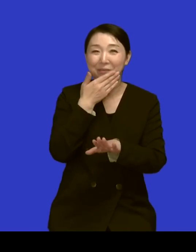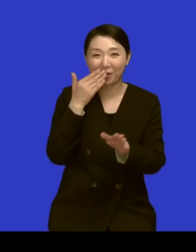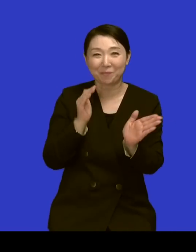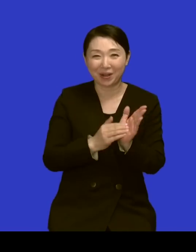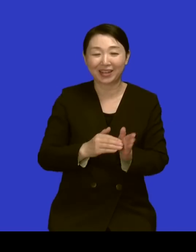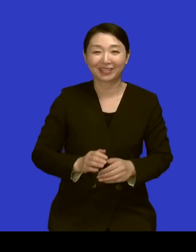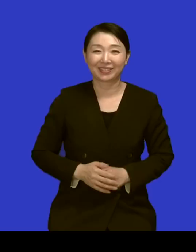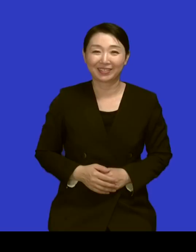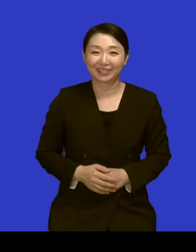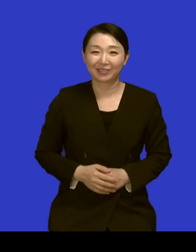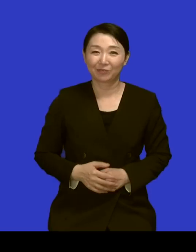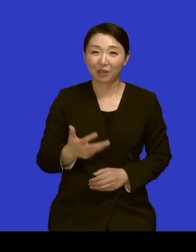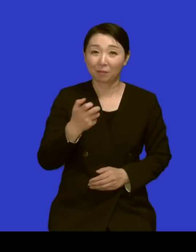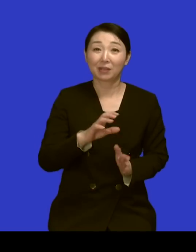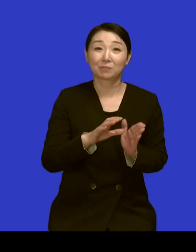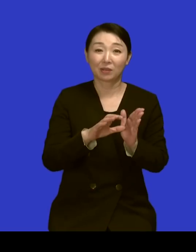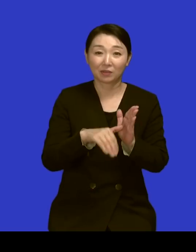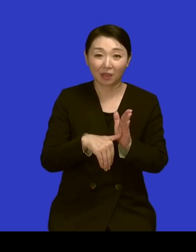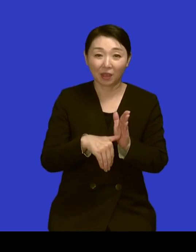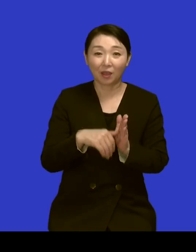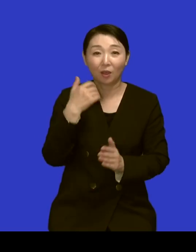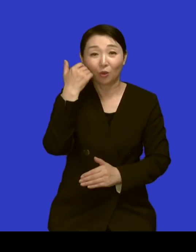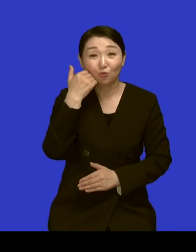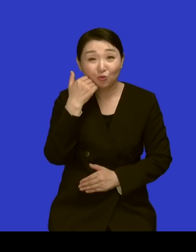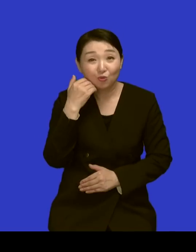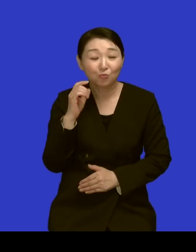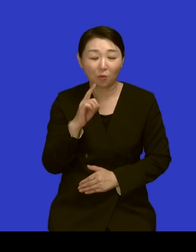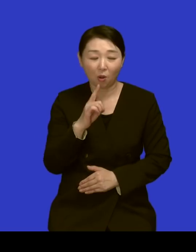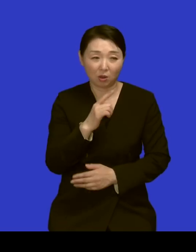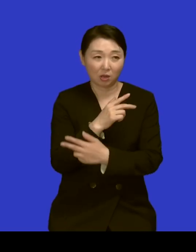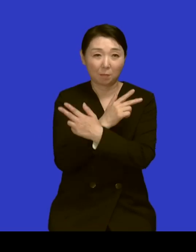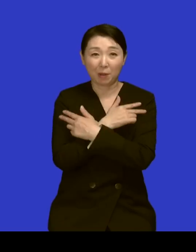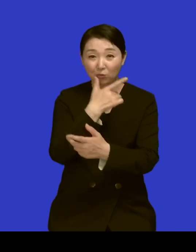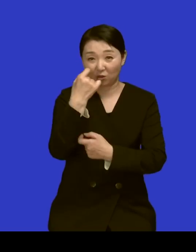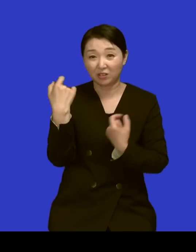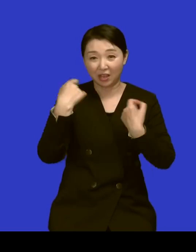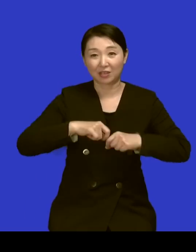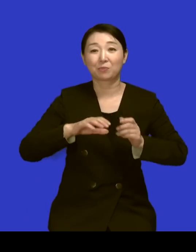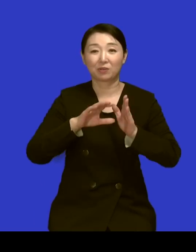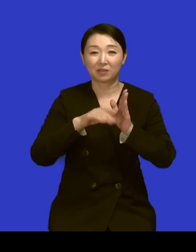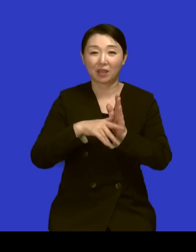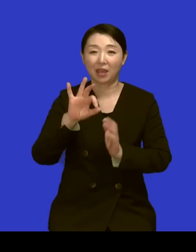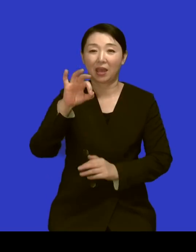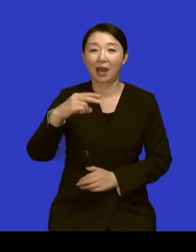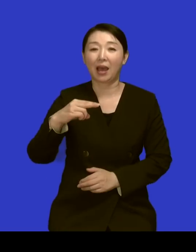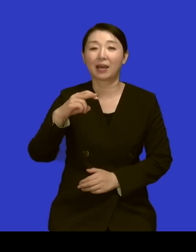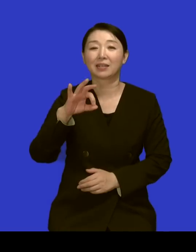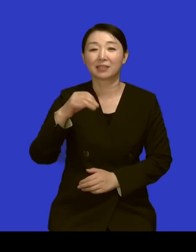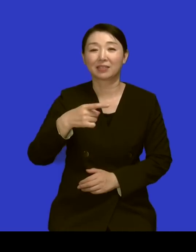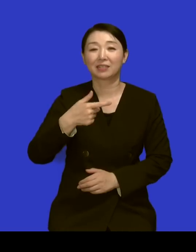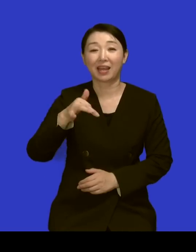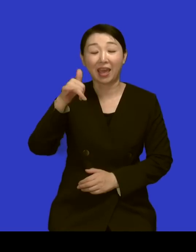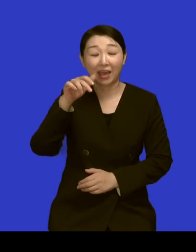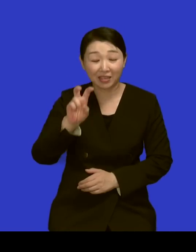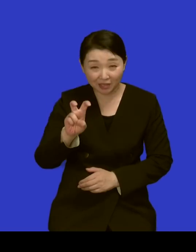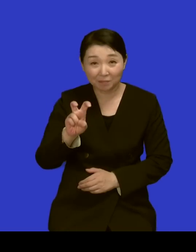소개 올렸지만 80년대 사실 그 뭐랄까 맞춤 정장 시대에 앙드레 김 선생님과 우리 이광희 선생님이 앙드레 삼맥이라고